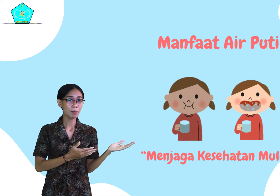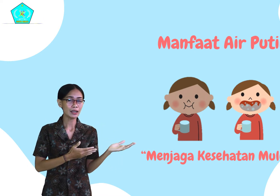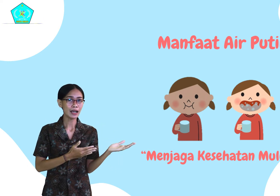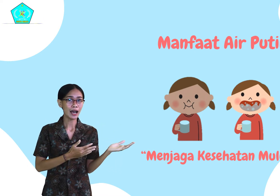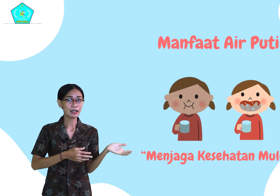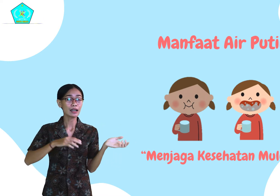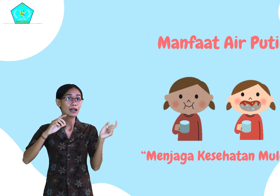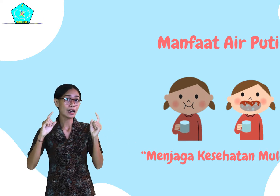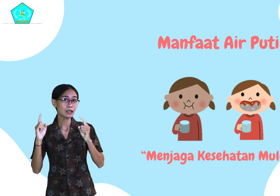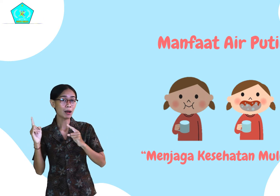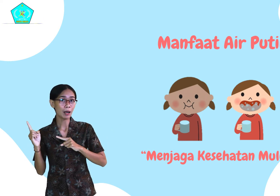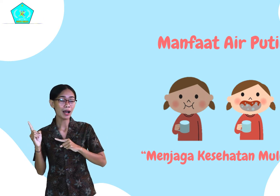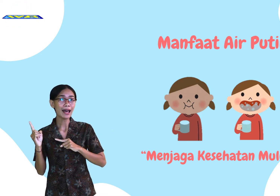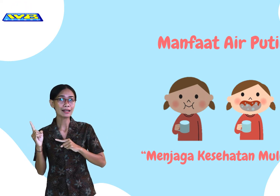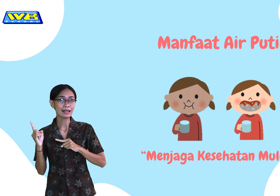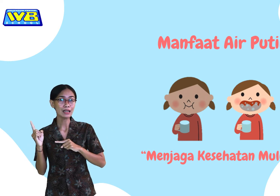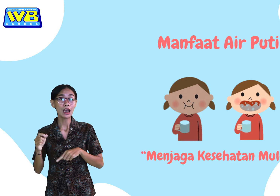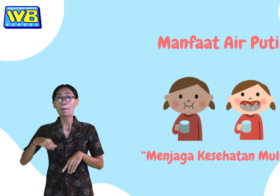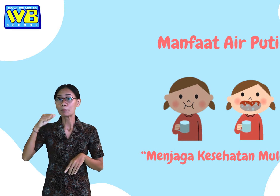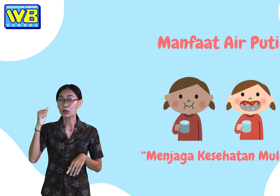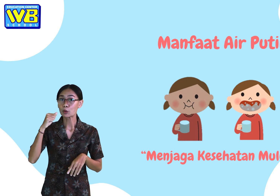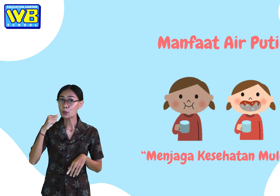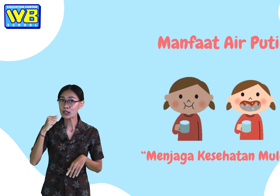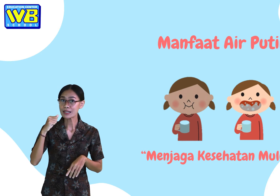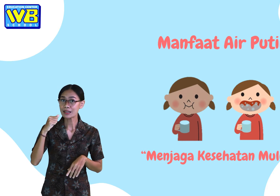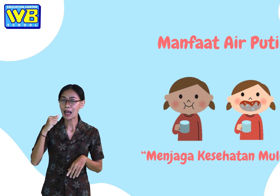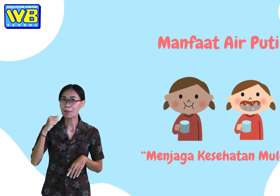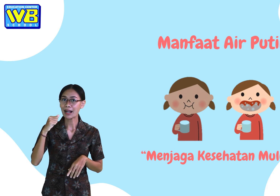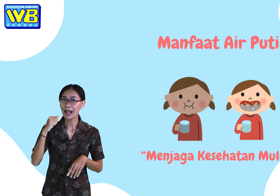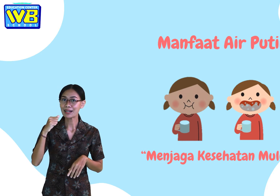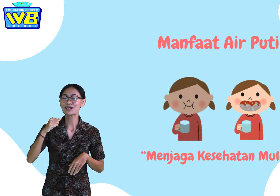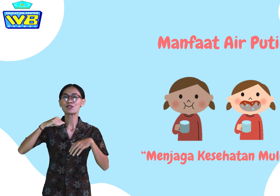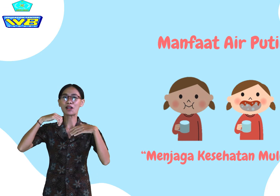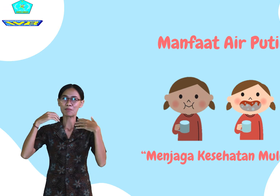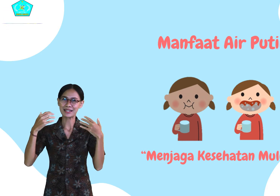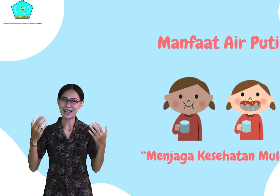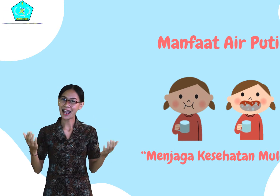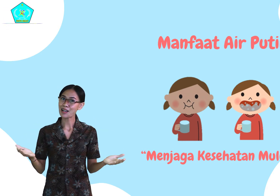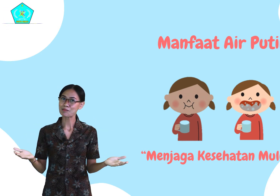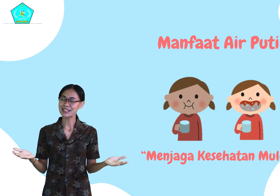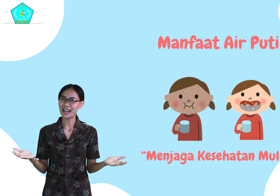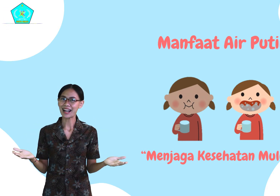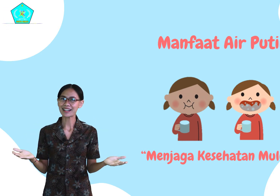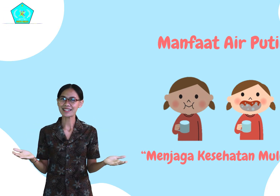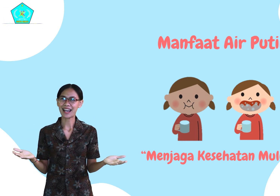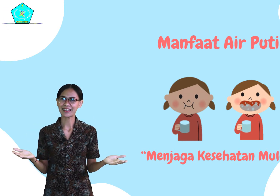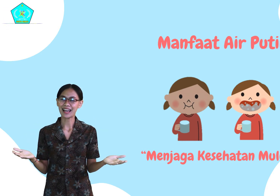pagi hari dan di malam hari, berkumur setelah makan juga bisa menjaga kesehatan